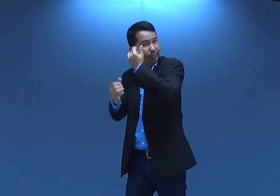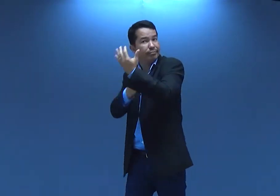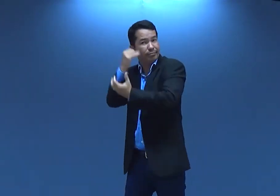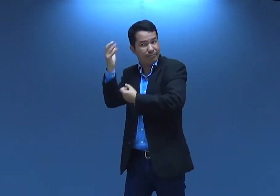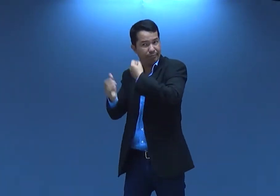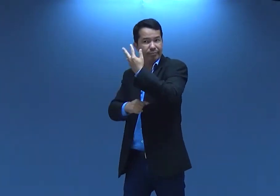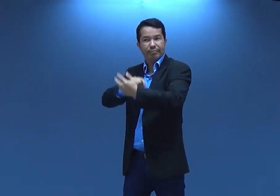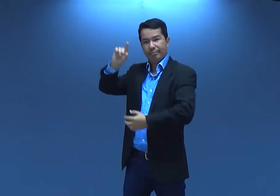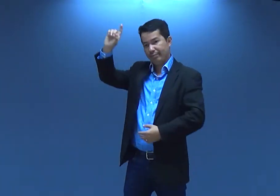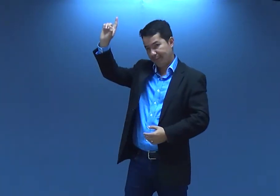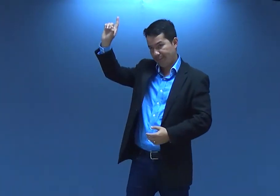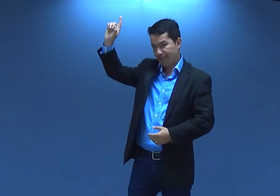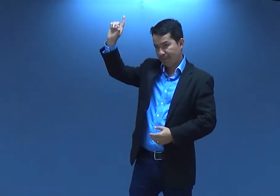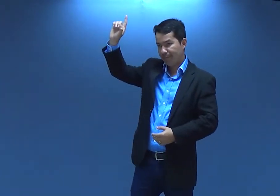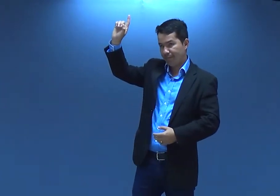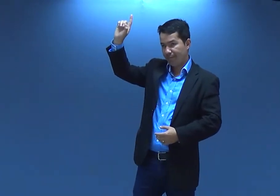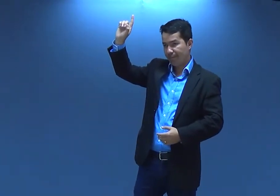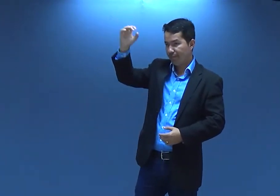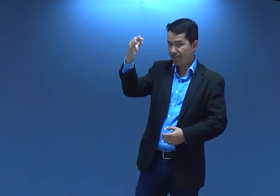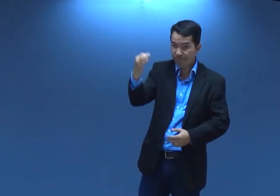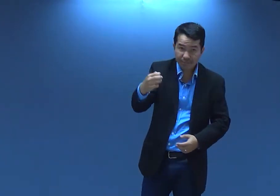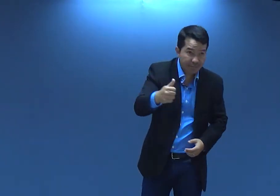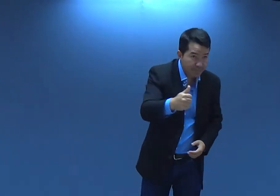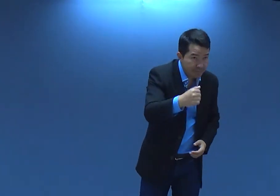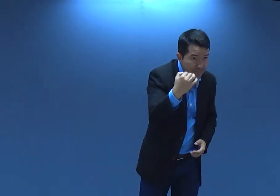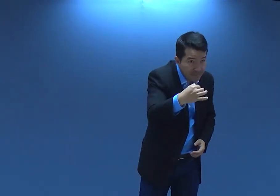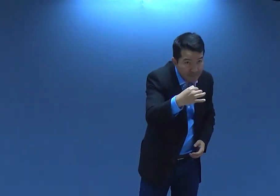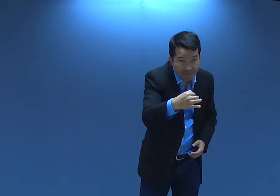precisa, sim, estar falando as coisas pra Deus. Certo?